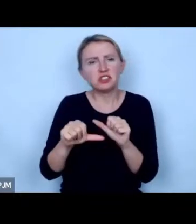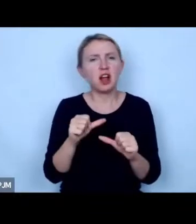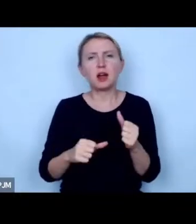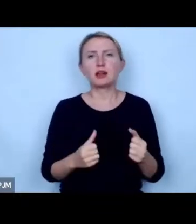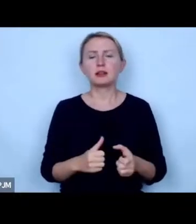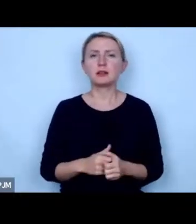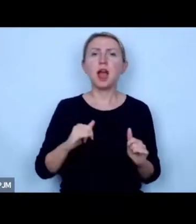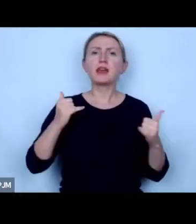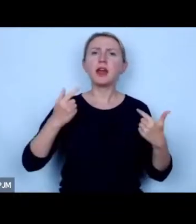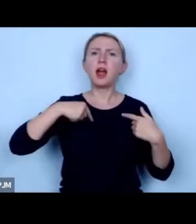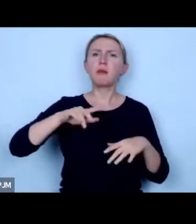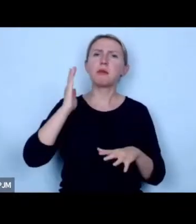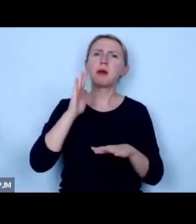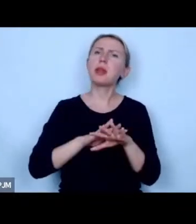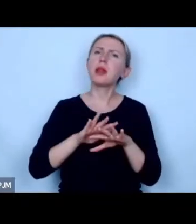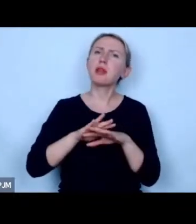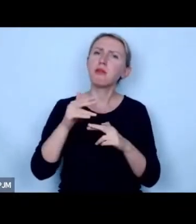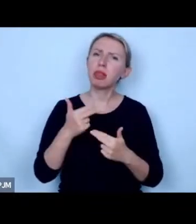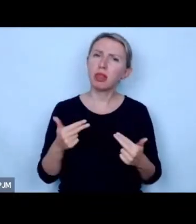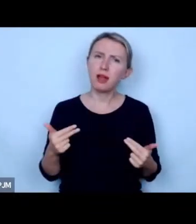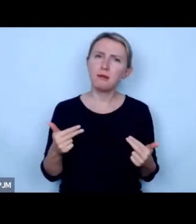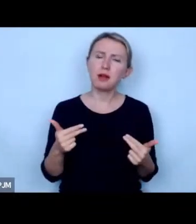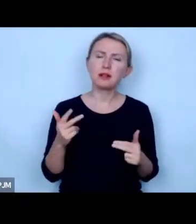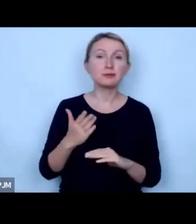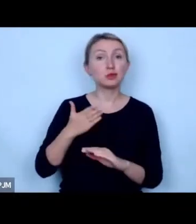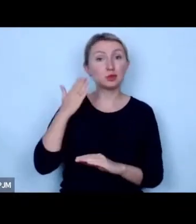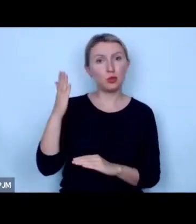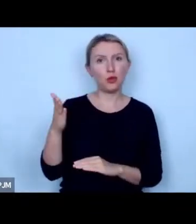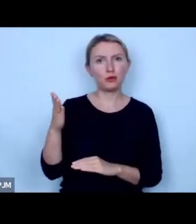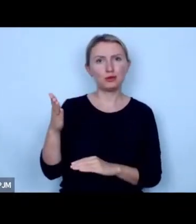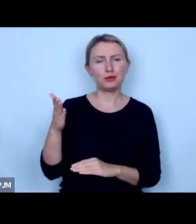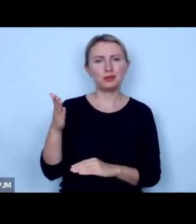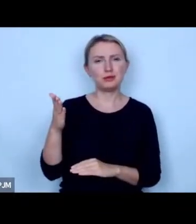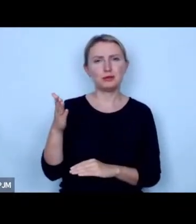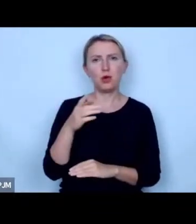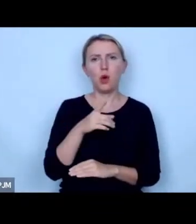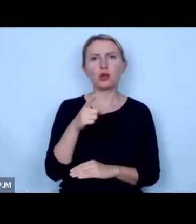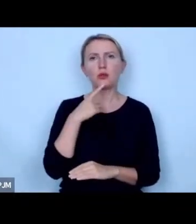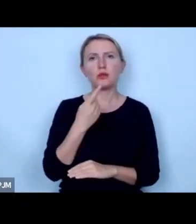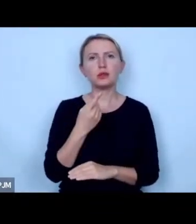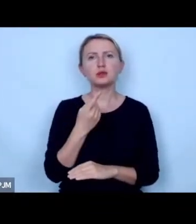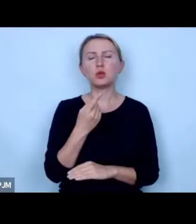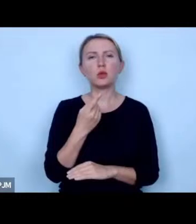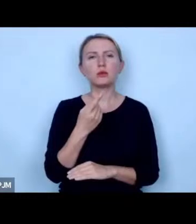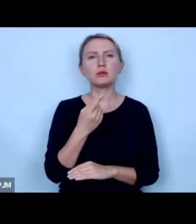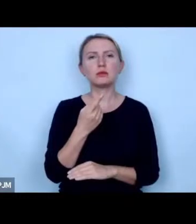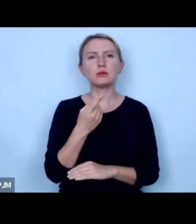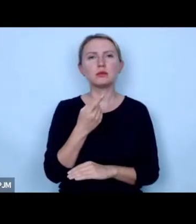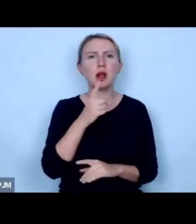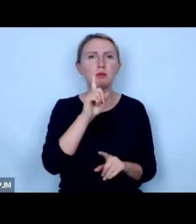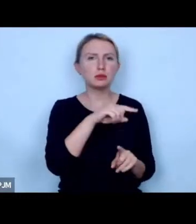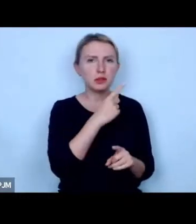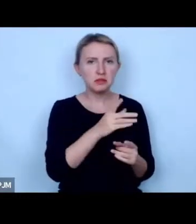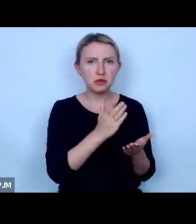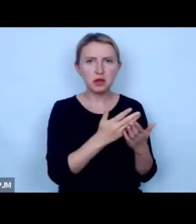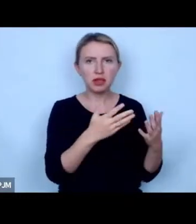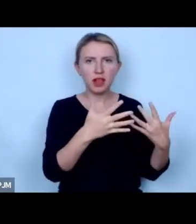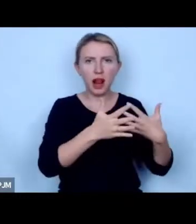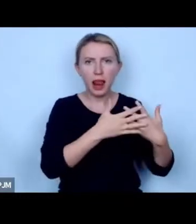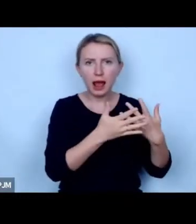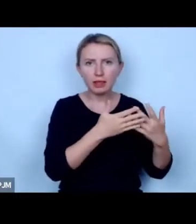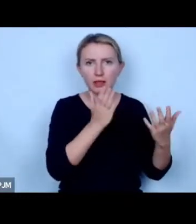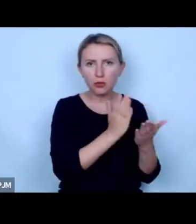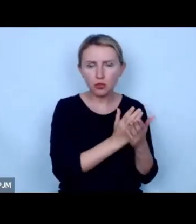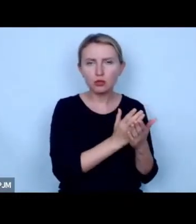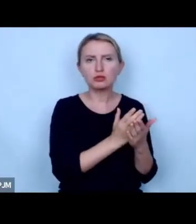jak my podejdziemy do tego tematu w przyszłości kiedy oni powiedzą ale przecież zlikwidowaliśmy klatki zwiększyliśmy